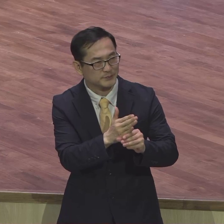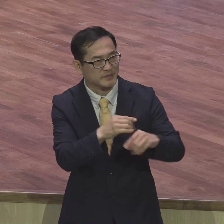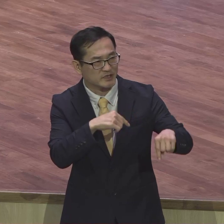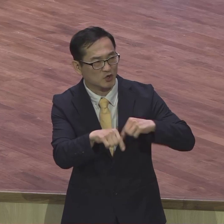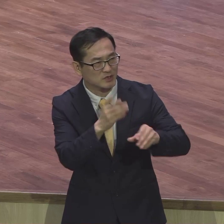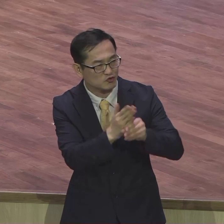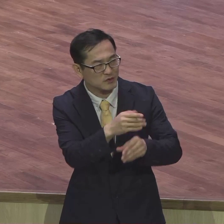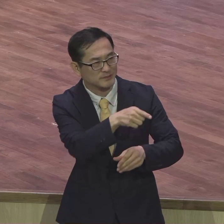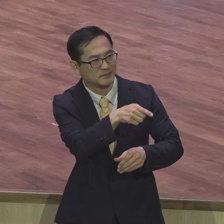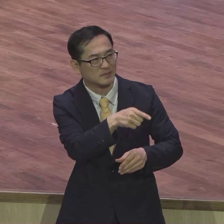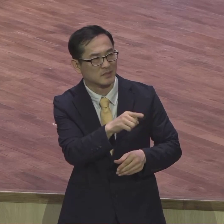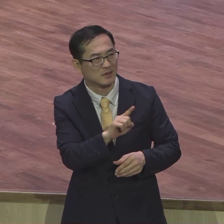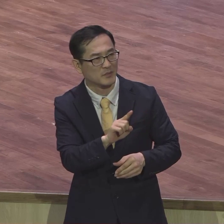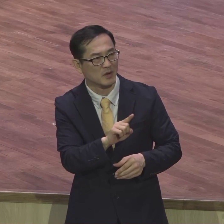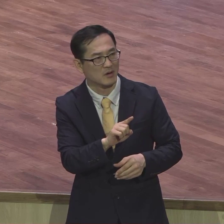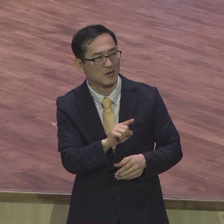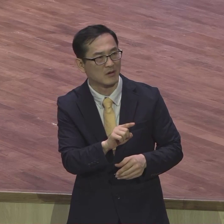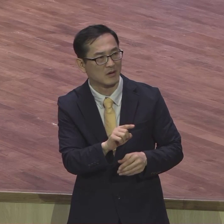오직 성공 중심